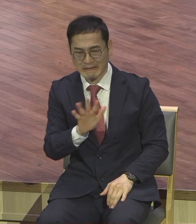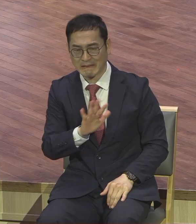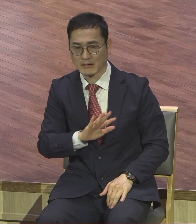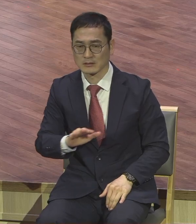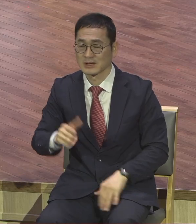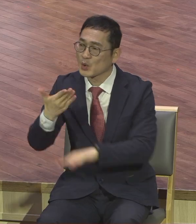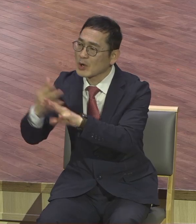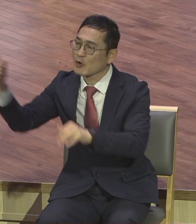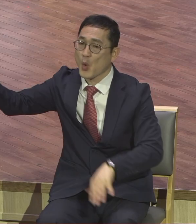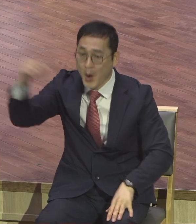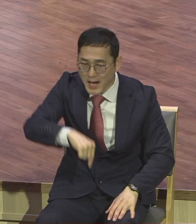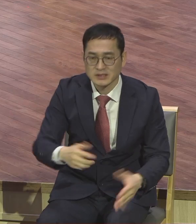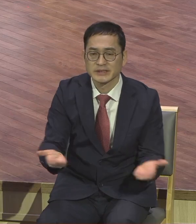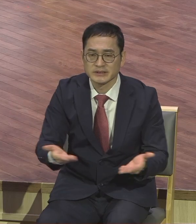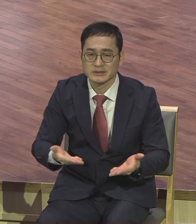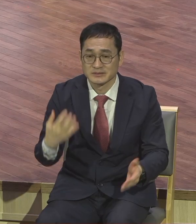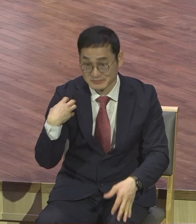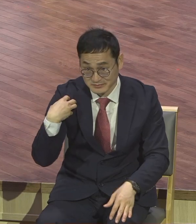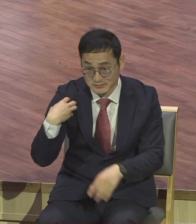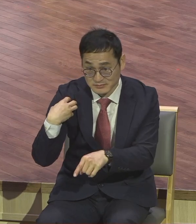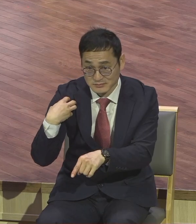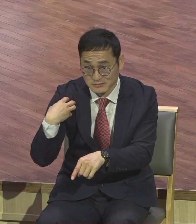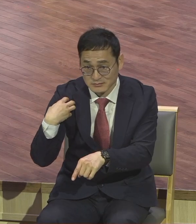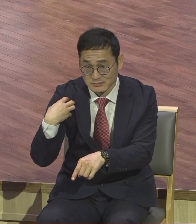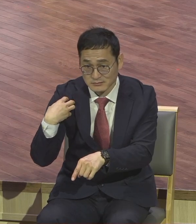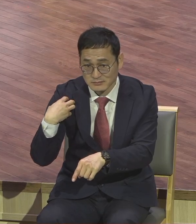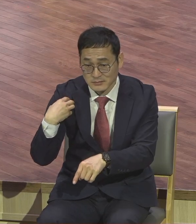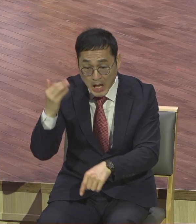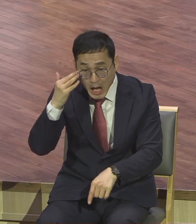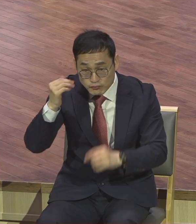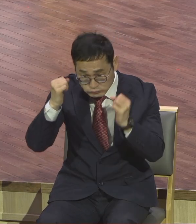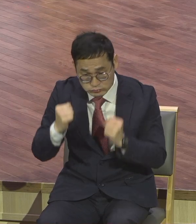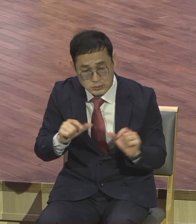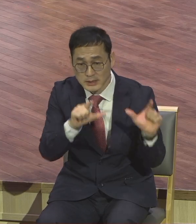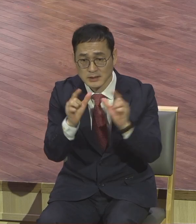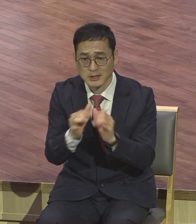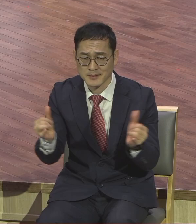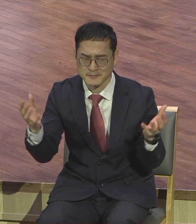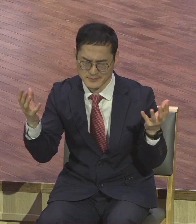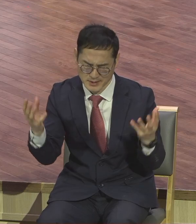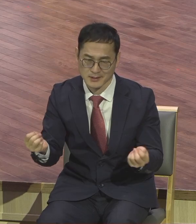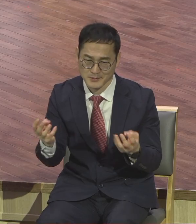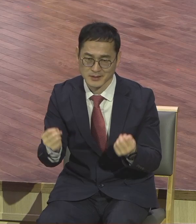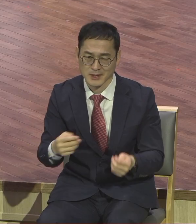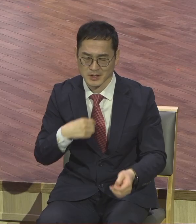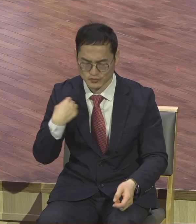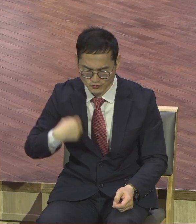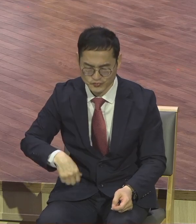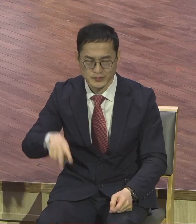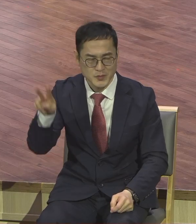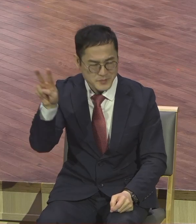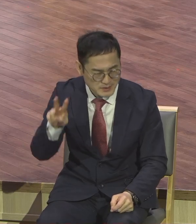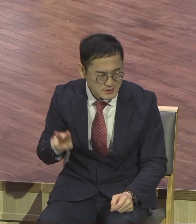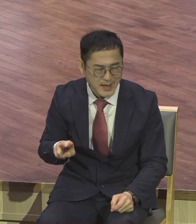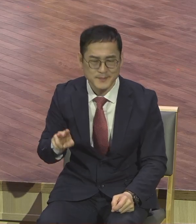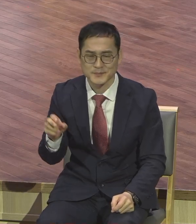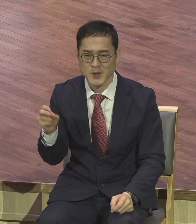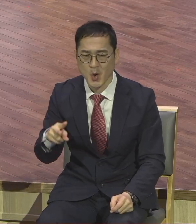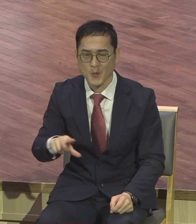현장은 다 오지면 다 다민족 하고 있잖아요. 그렇죠. 다민족들이 와서 중국 사람들, 베트남 사람들, 네팔 사람들